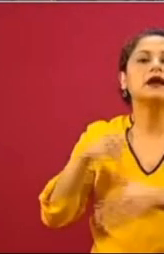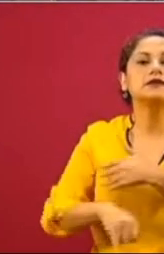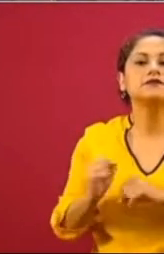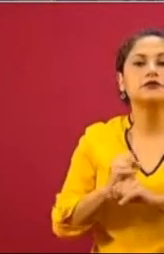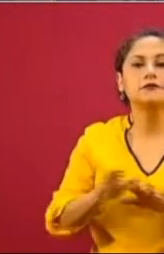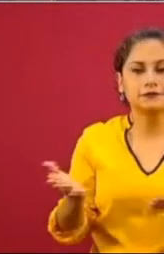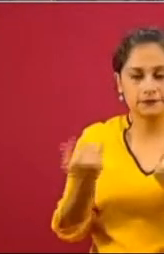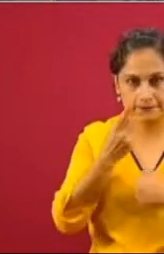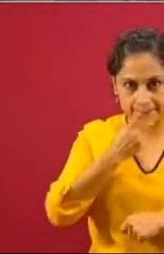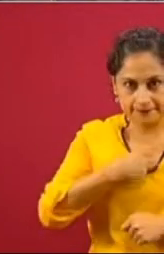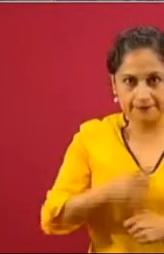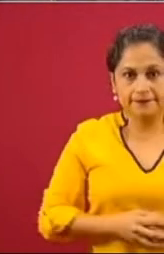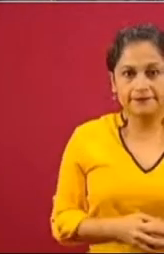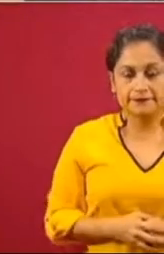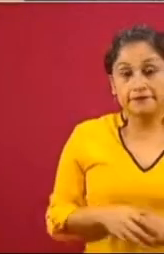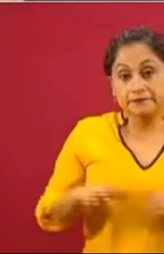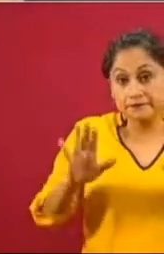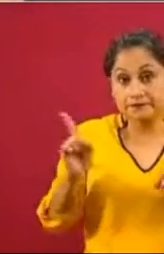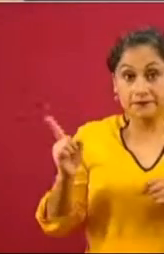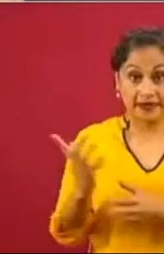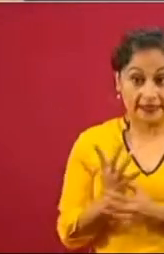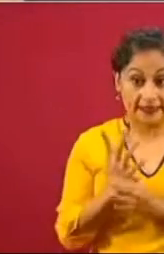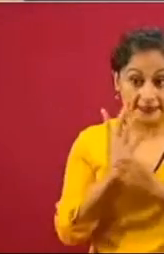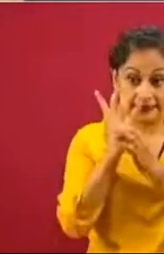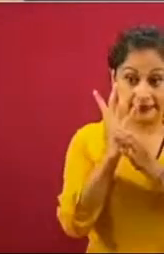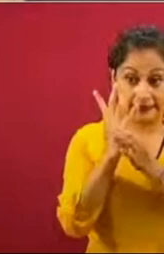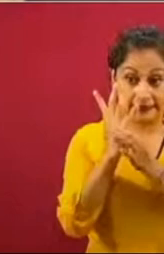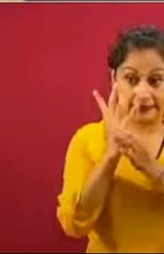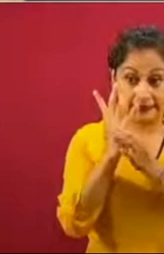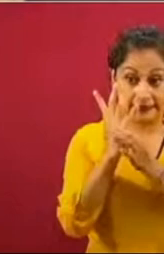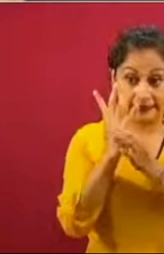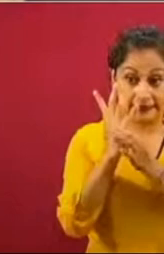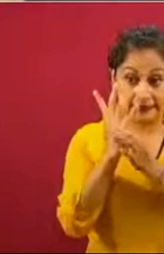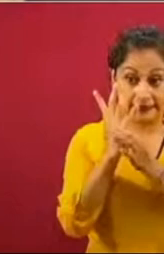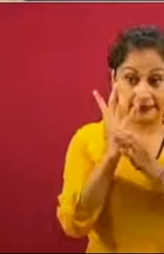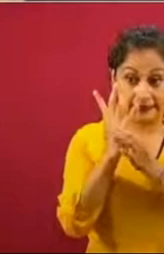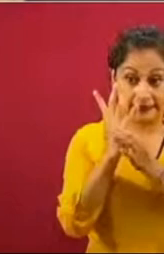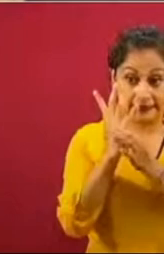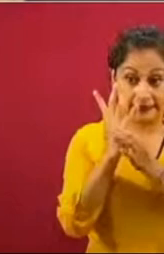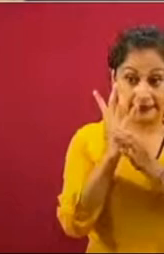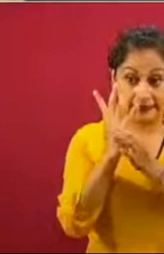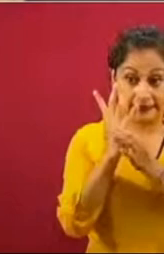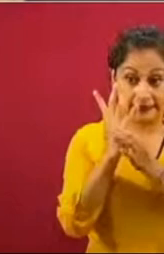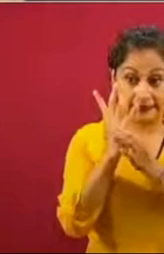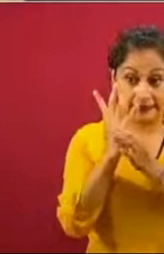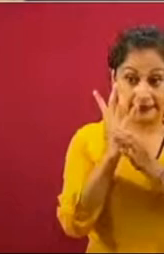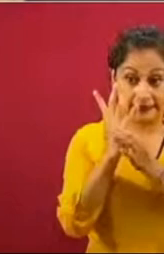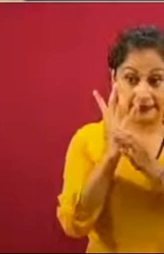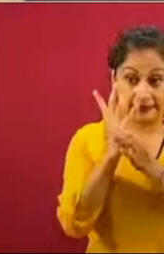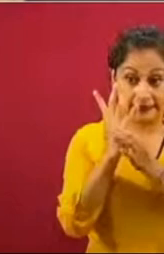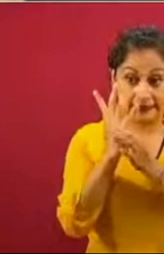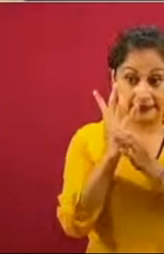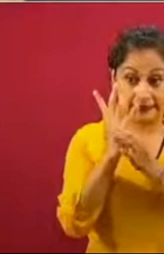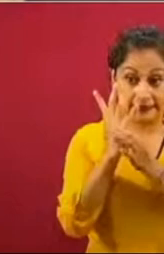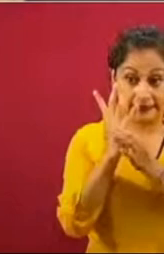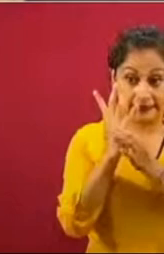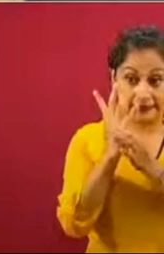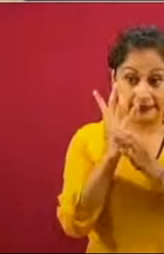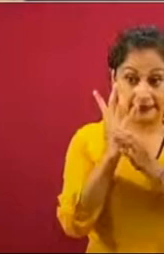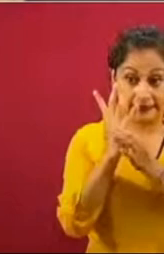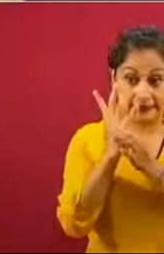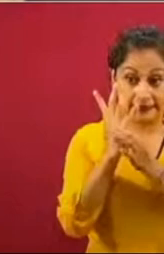dice Pues dice que hay, hay... Vean su cara Totalmente, ya no supo